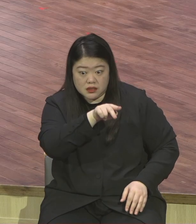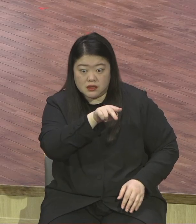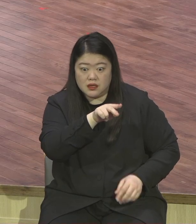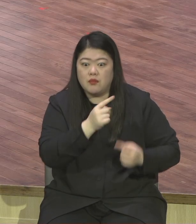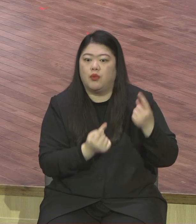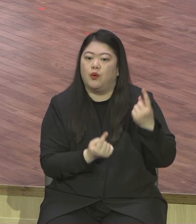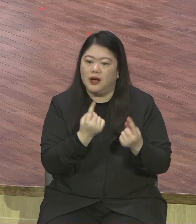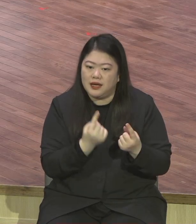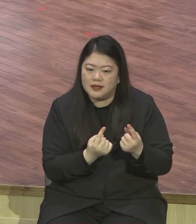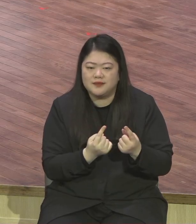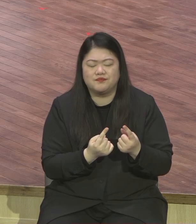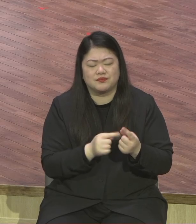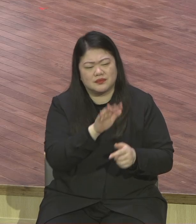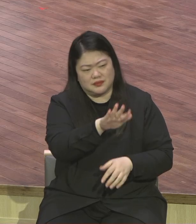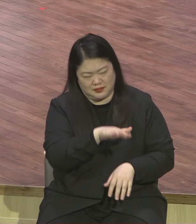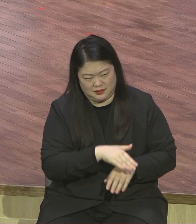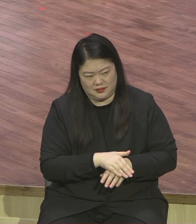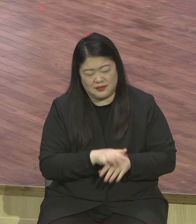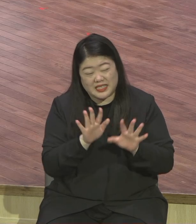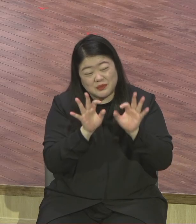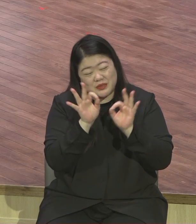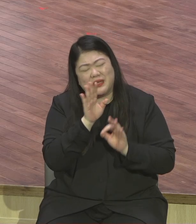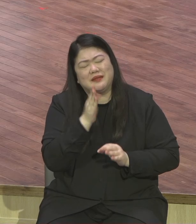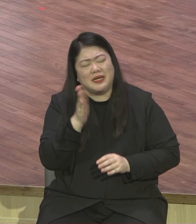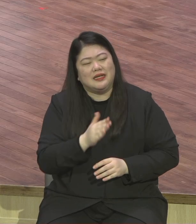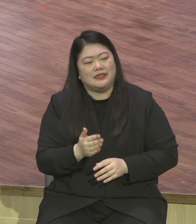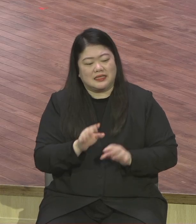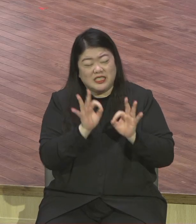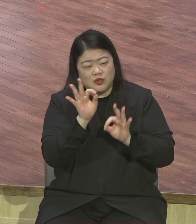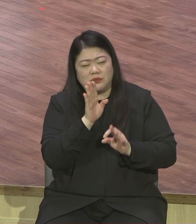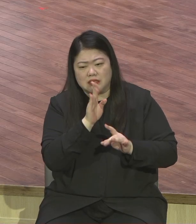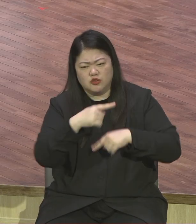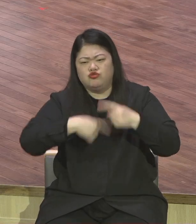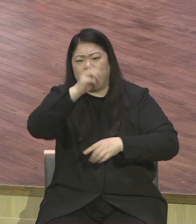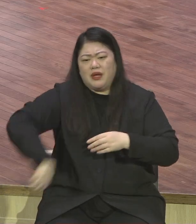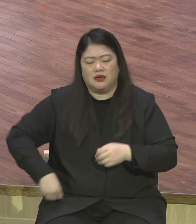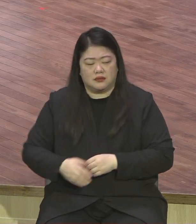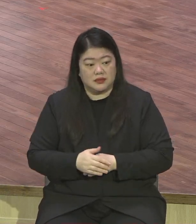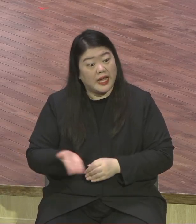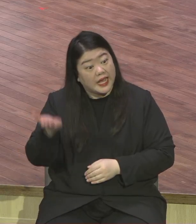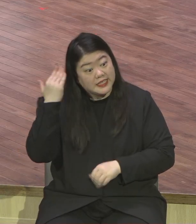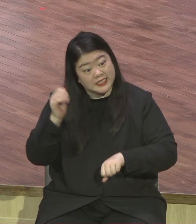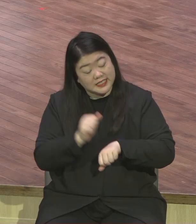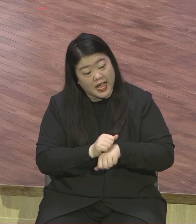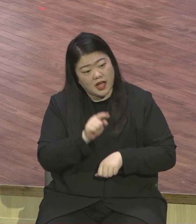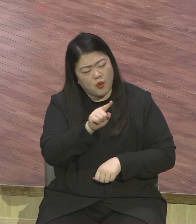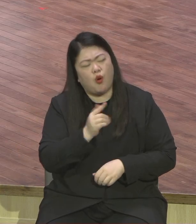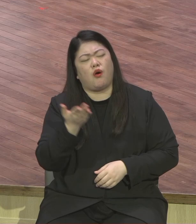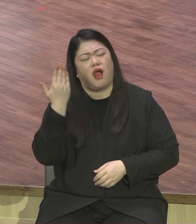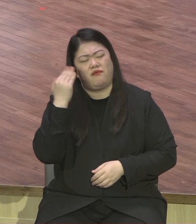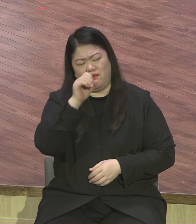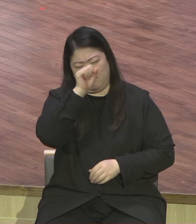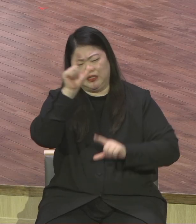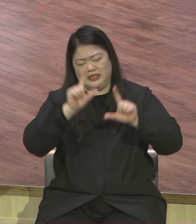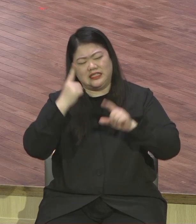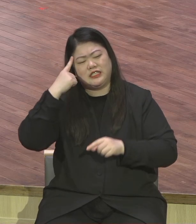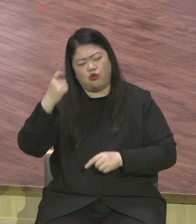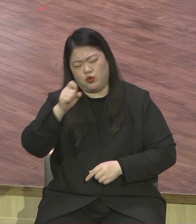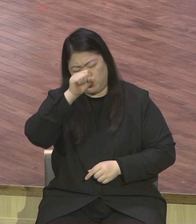선택을 해야 돼요 보금은 살리는 거예요 우리가 세상하면서 제자들과 같은 모습은 갱신되어야 될 부분입니다